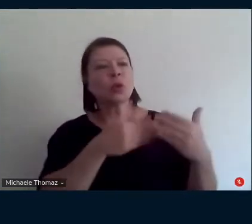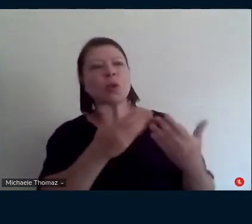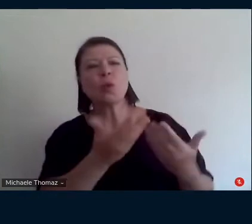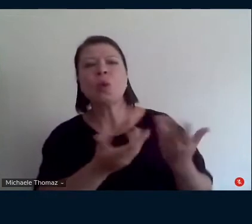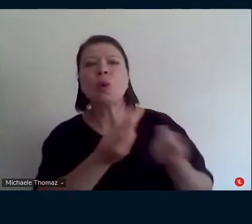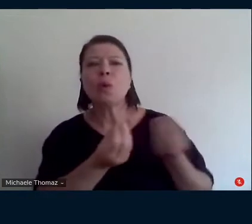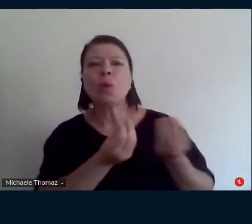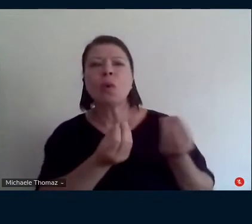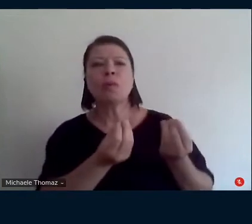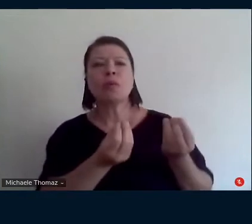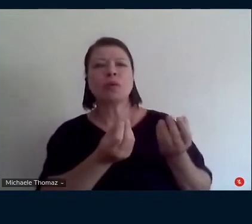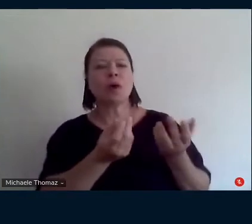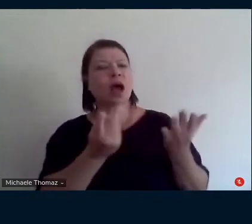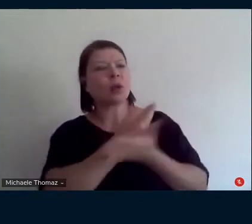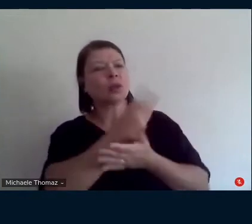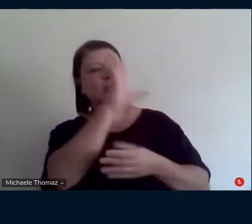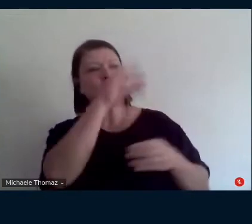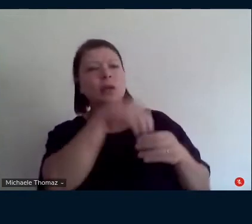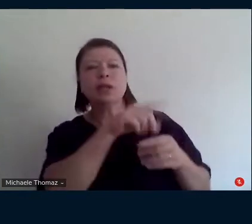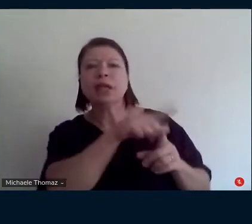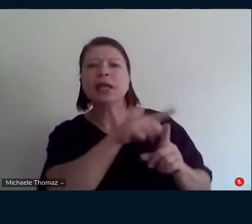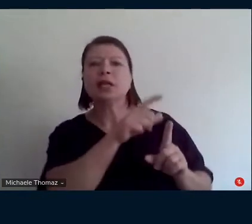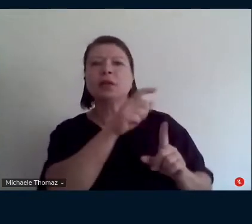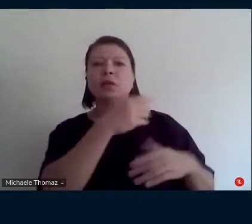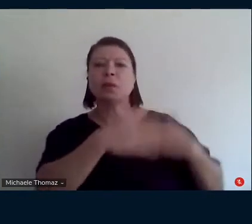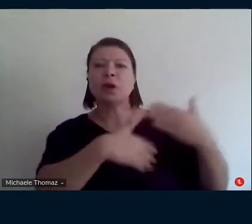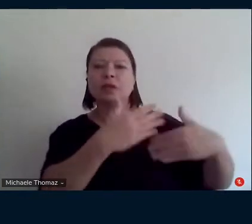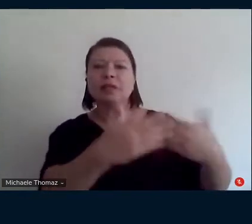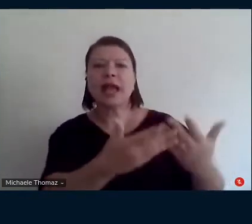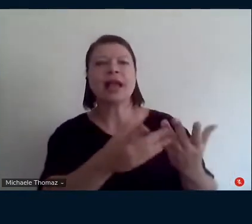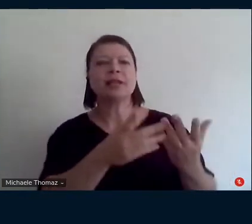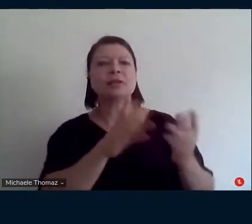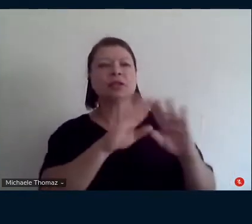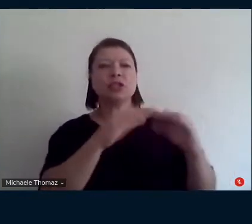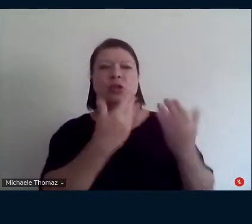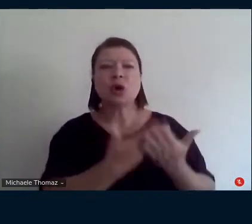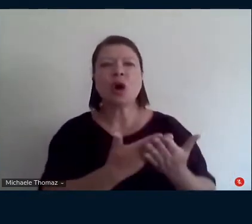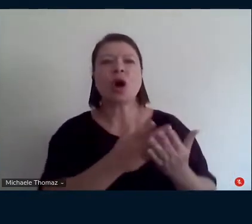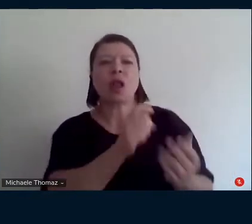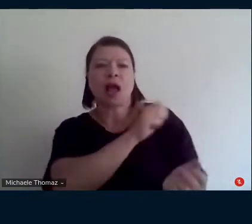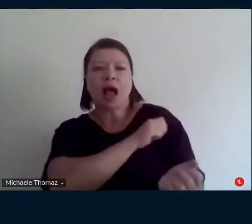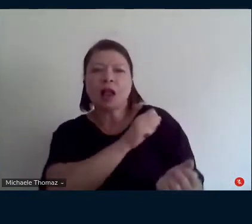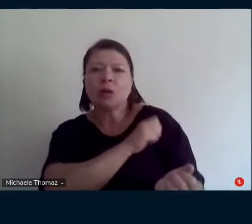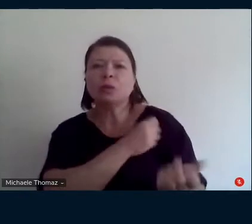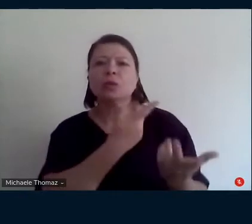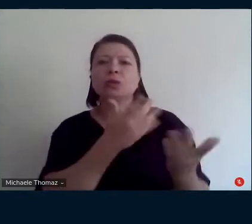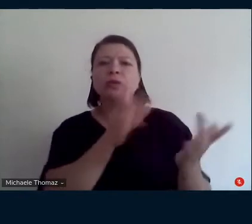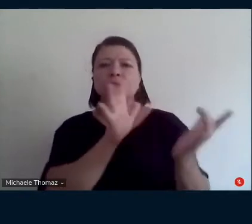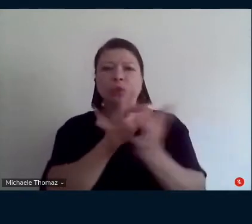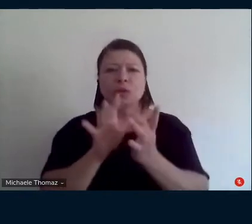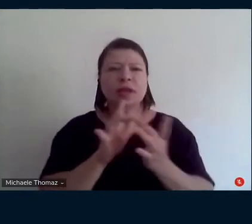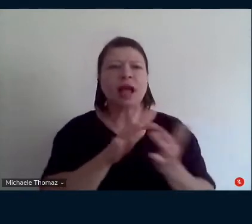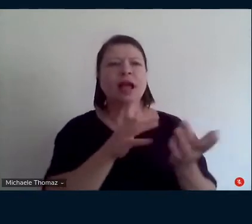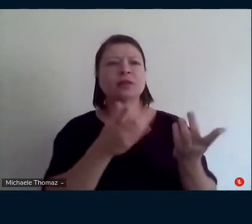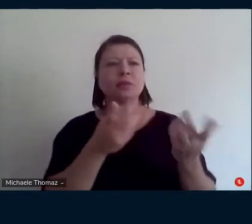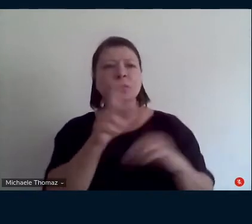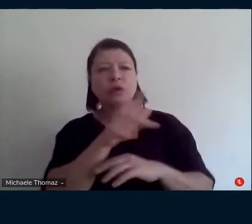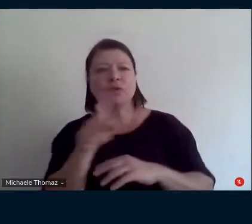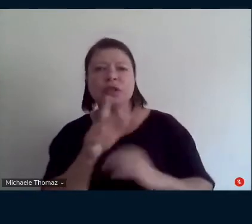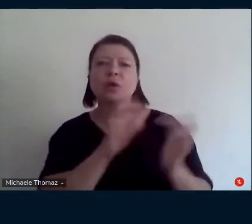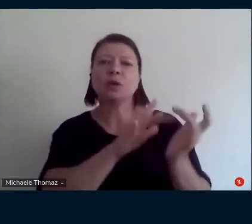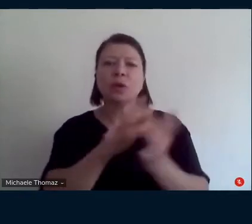nas vivências né que incluíram ali professor colega escola no geral ceal família